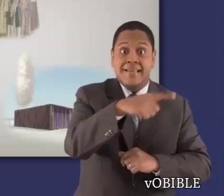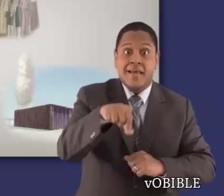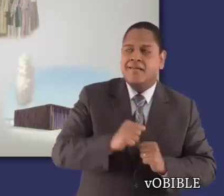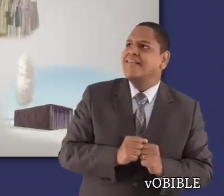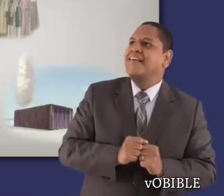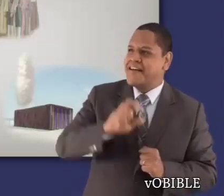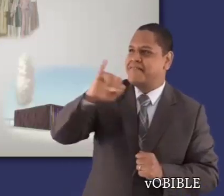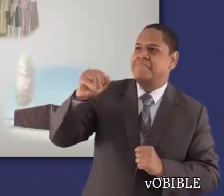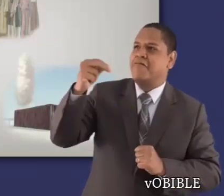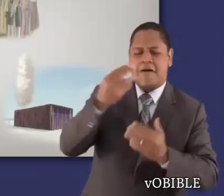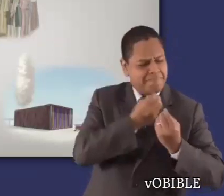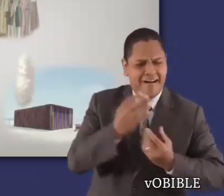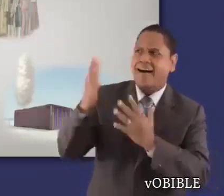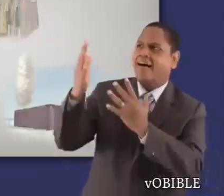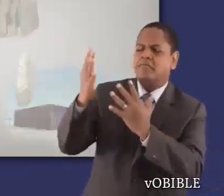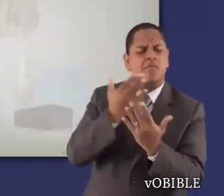les enseñó a adorarlo.